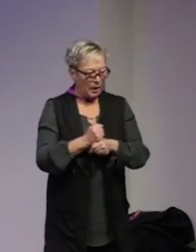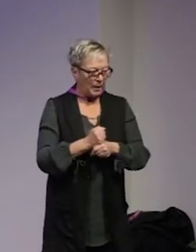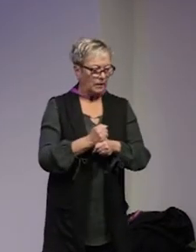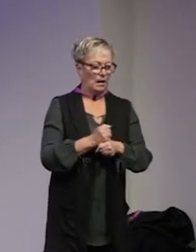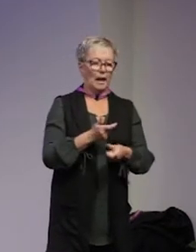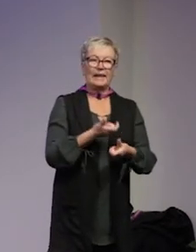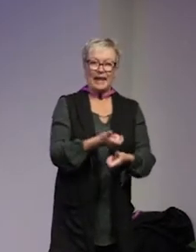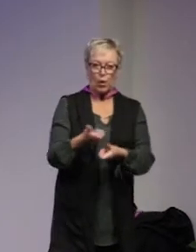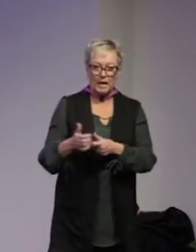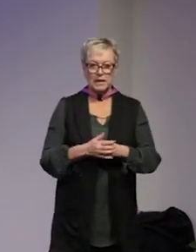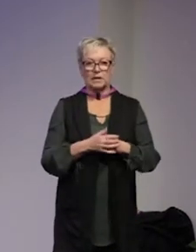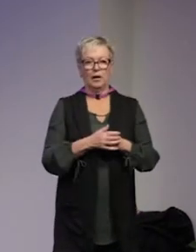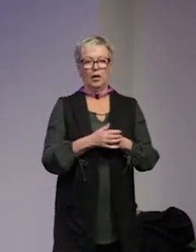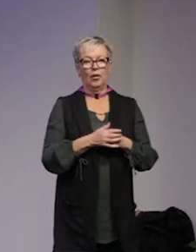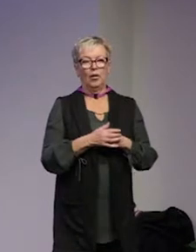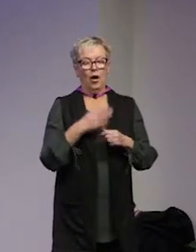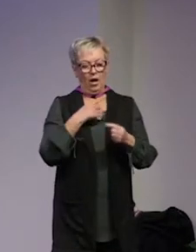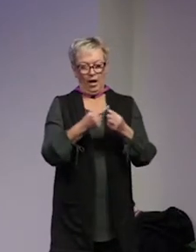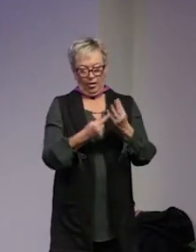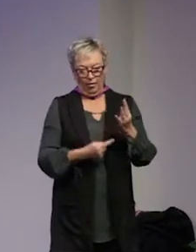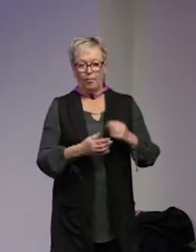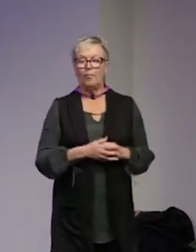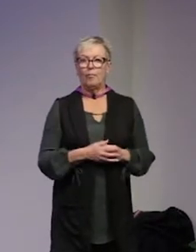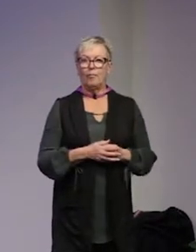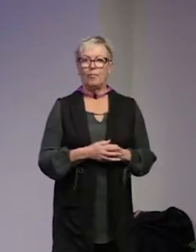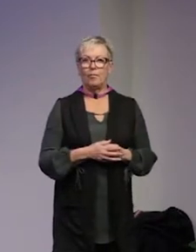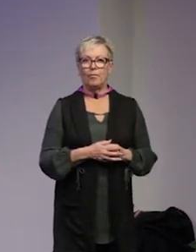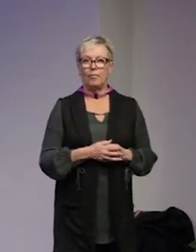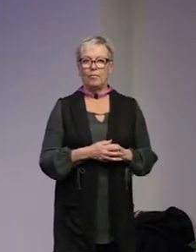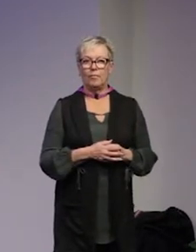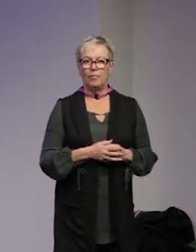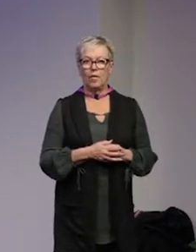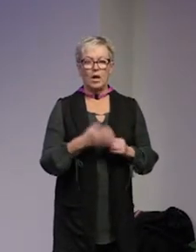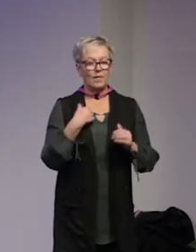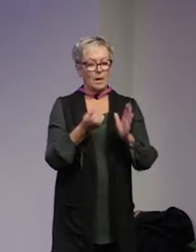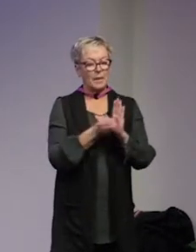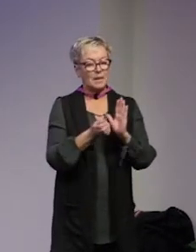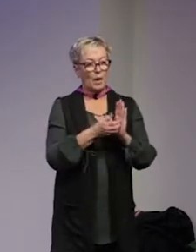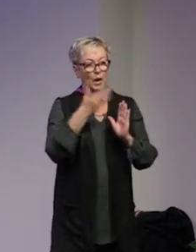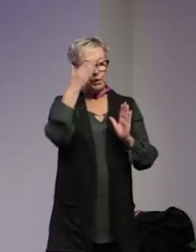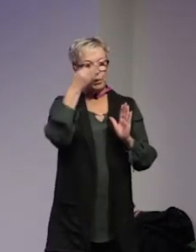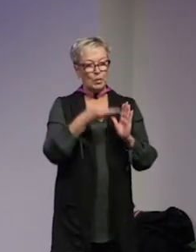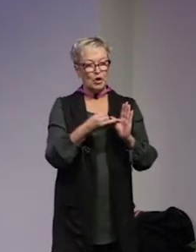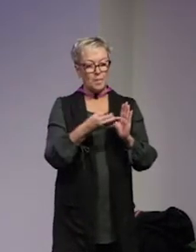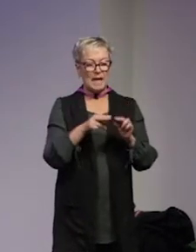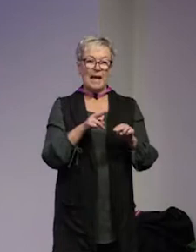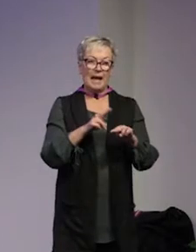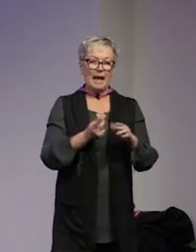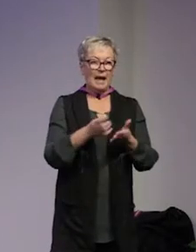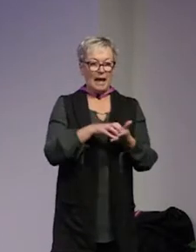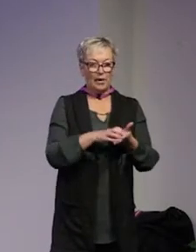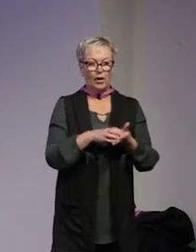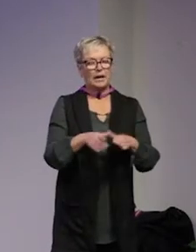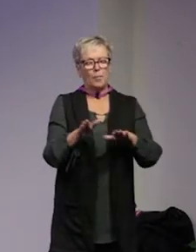folkhälsa community policing och ska jag beskriva kunskapsläget idag så skulle jag säga att det